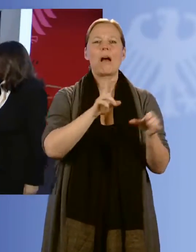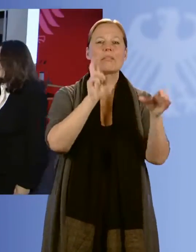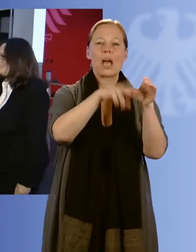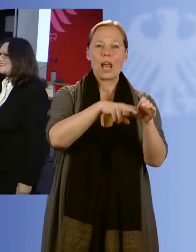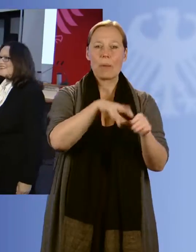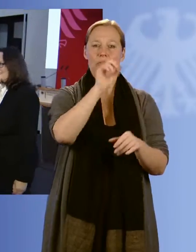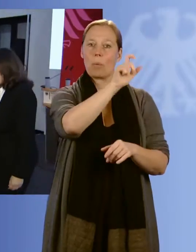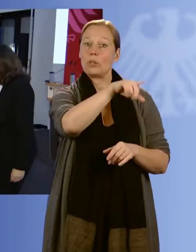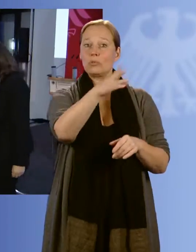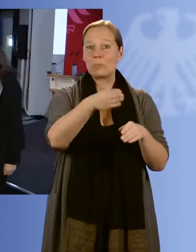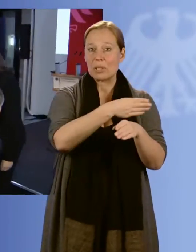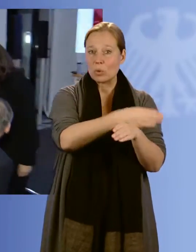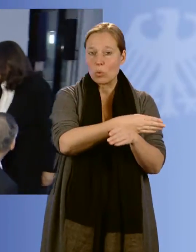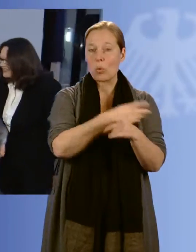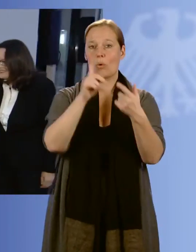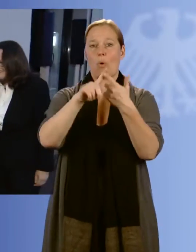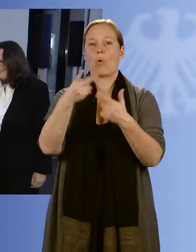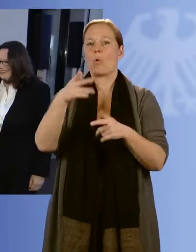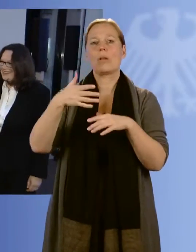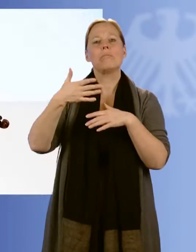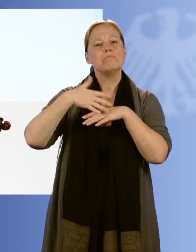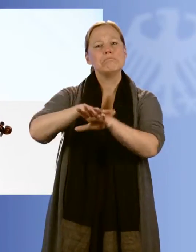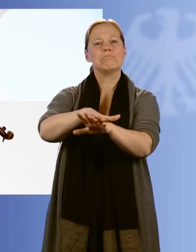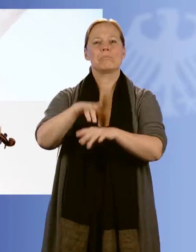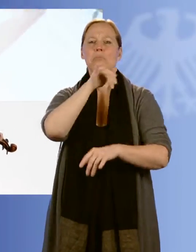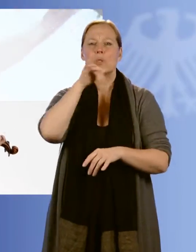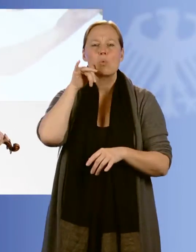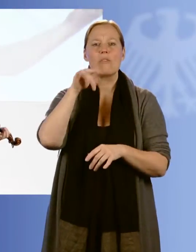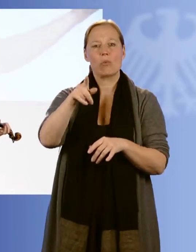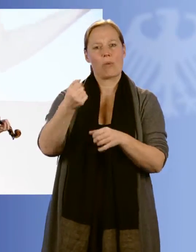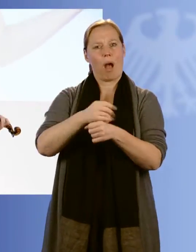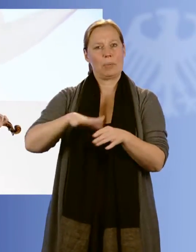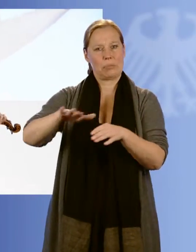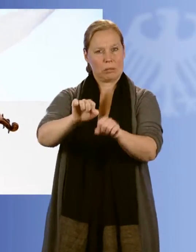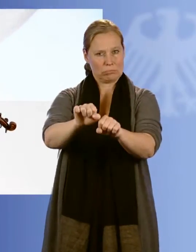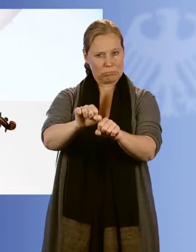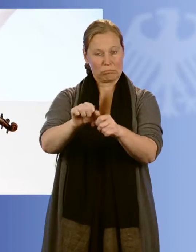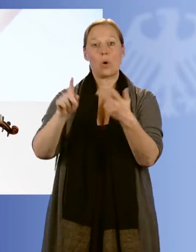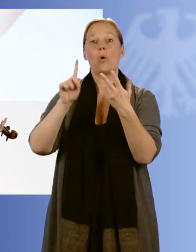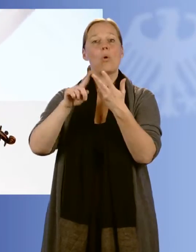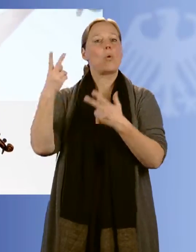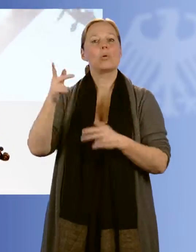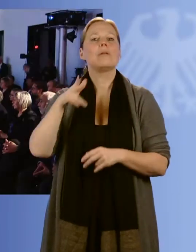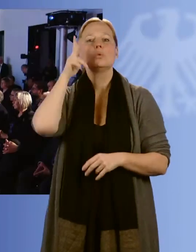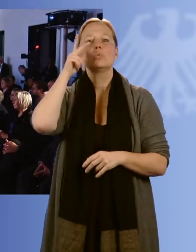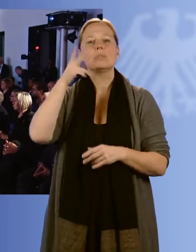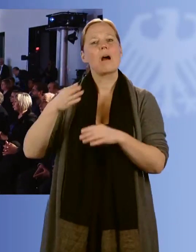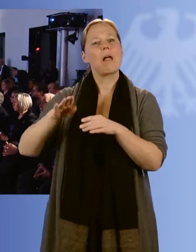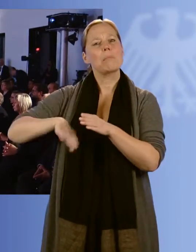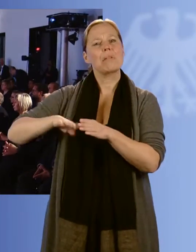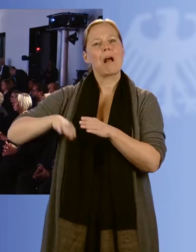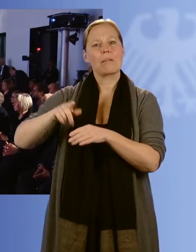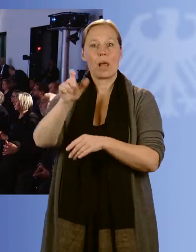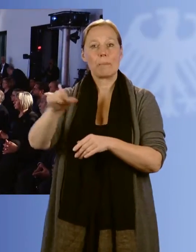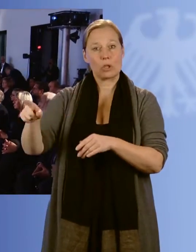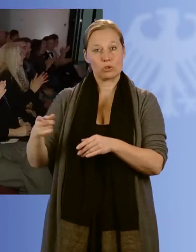Menschen mit Behinderung, die berufliche Eingliederung und den Erhalt von Arbeitsplätzen oder um Projekte für sozial Benachteiligte geht,